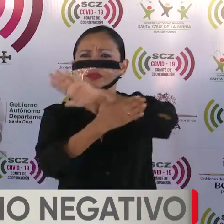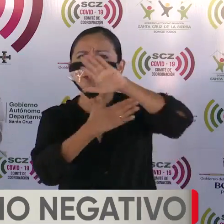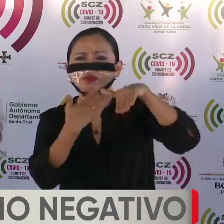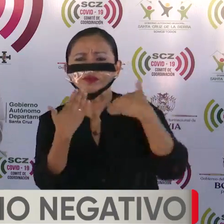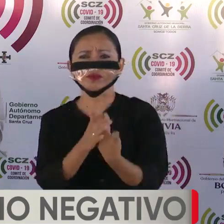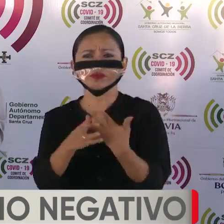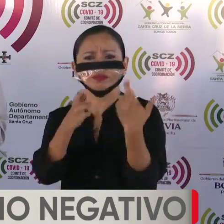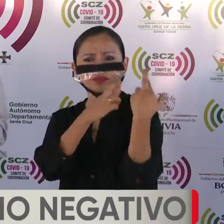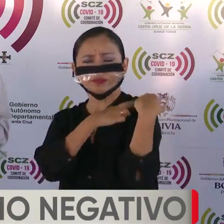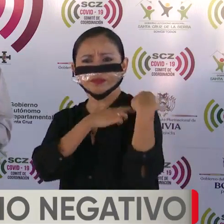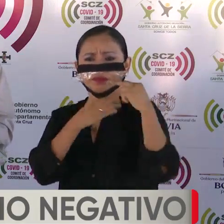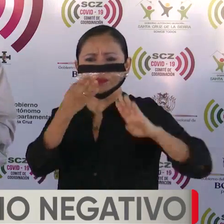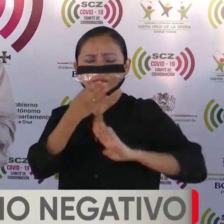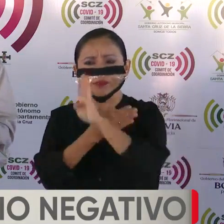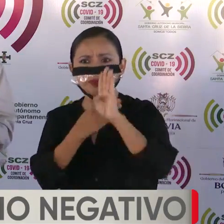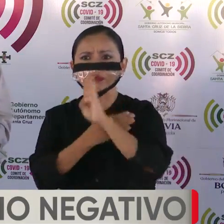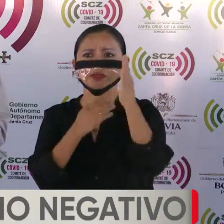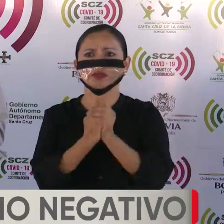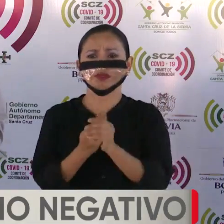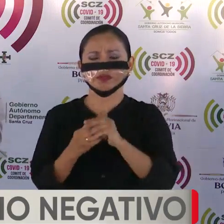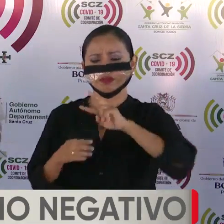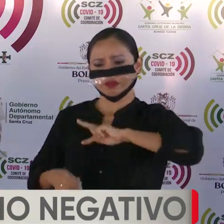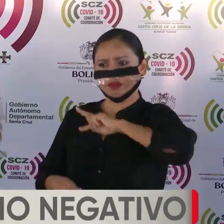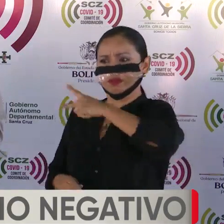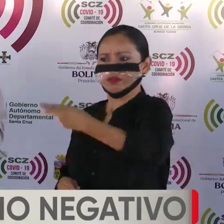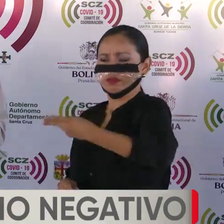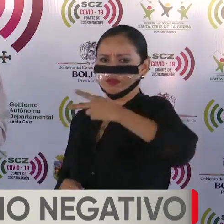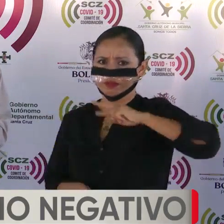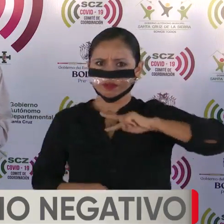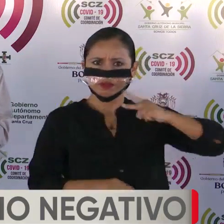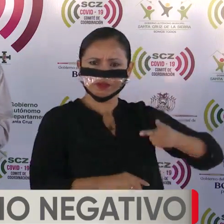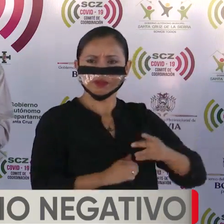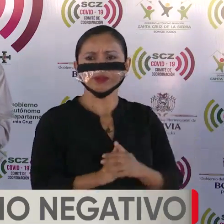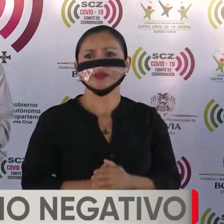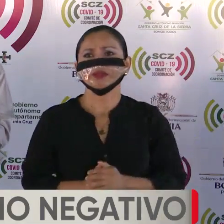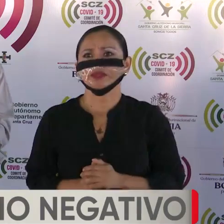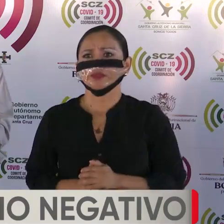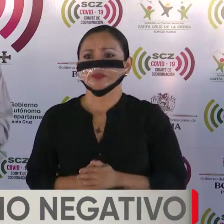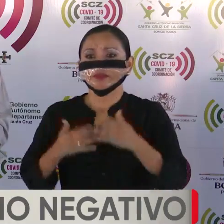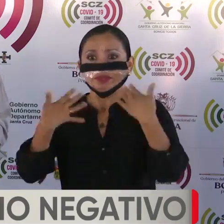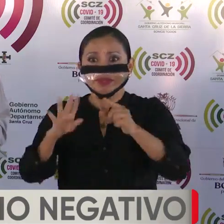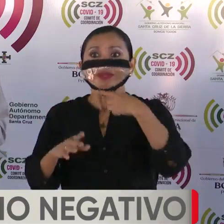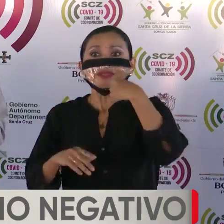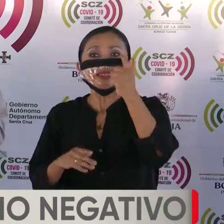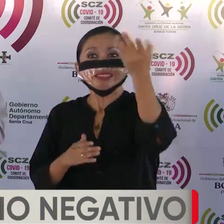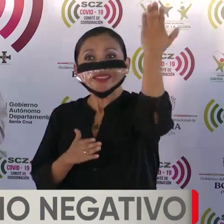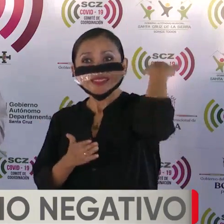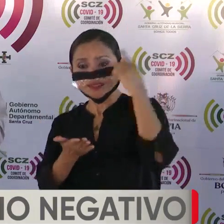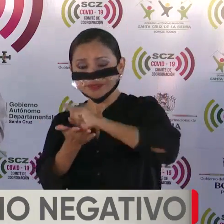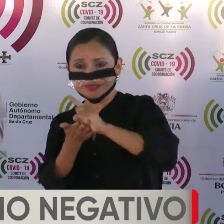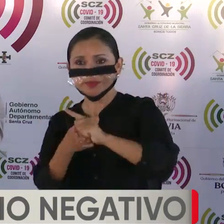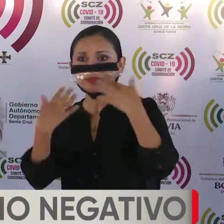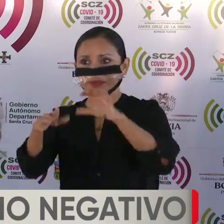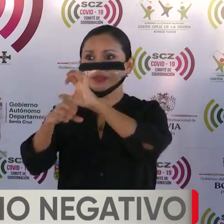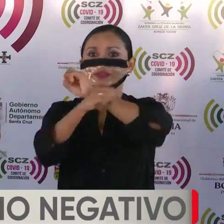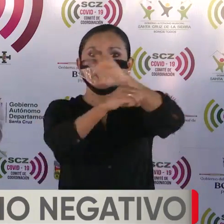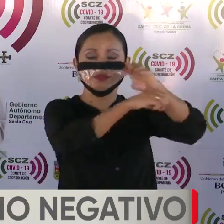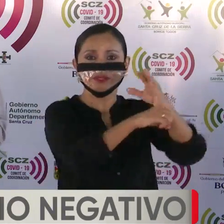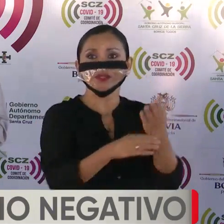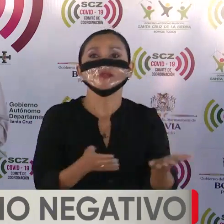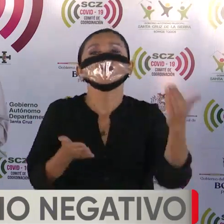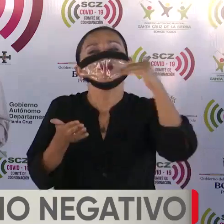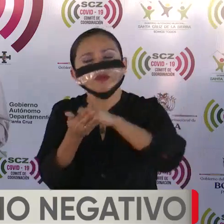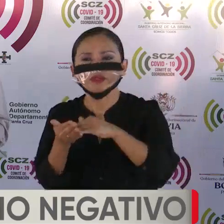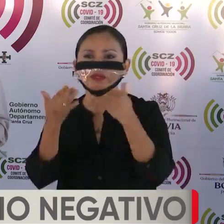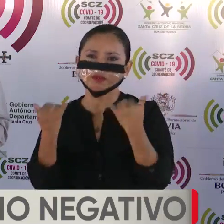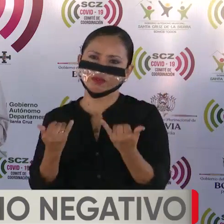responsabilidad de protegernos mutuamente. Les dije hace unas semanas y lo vuelvo a decir